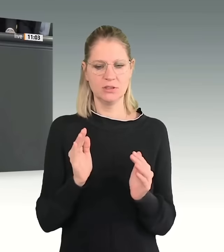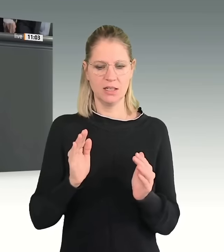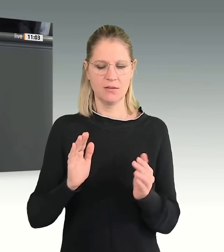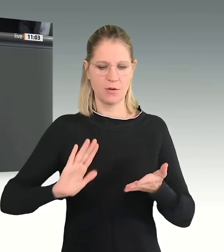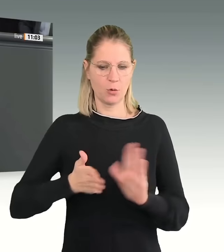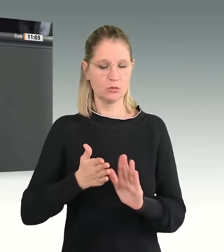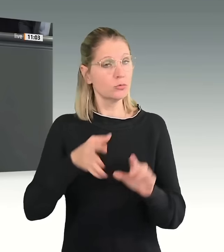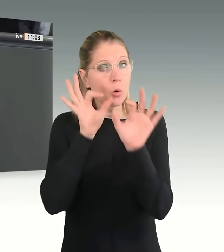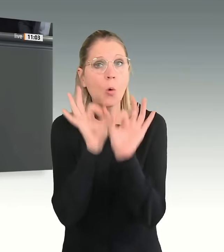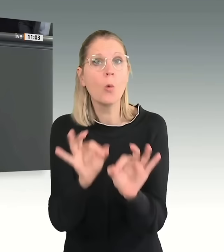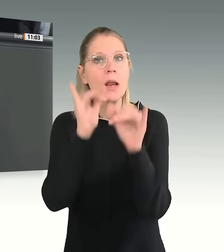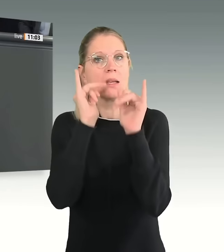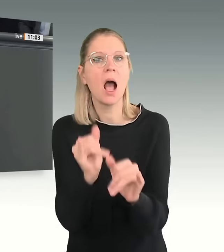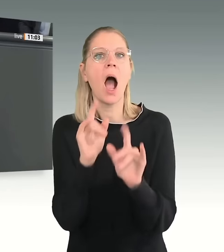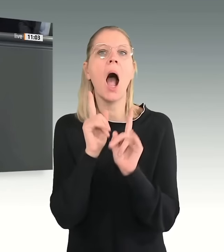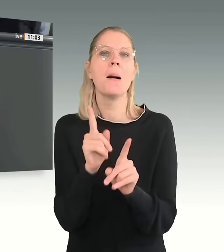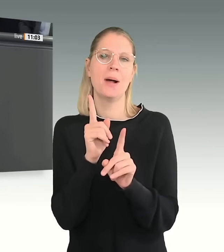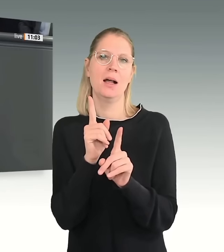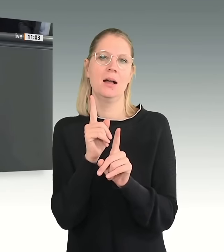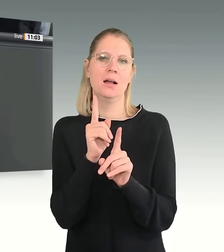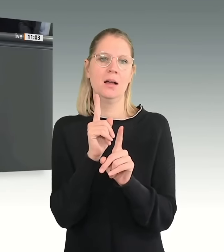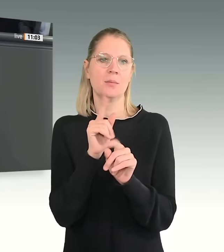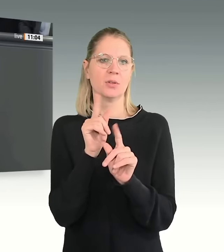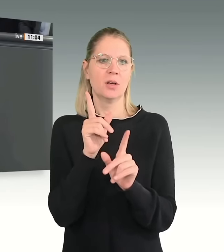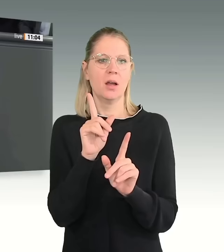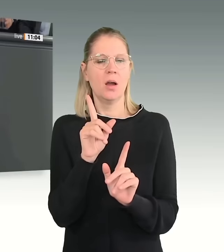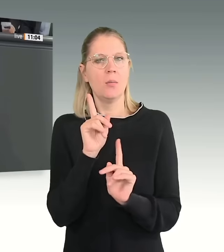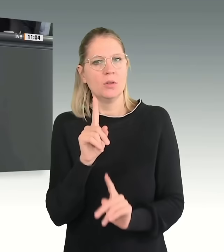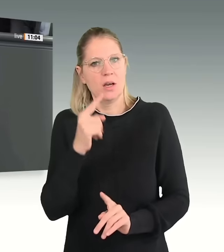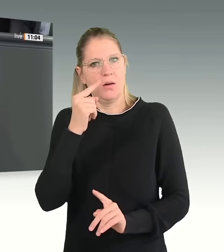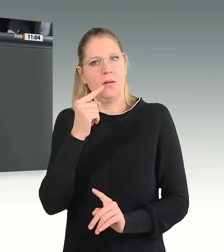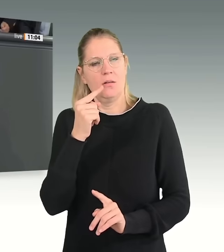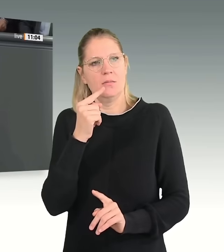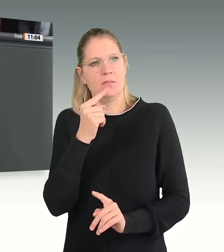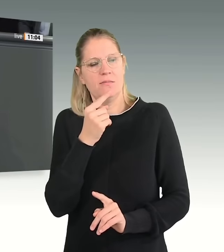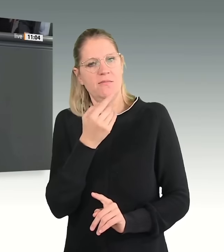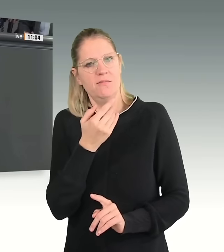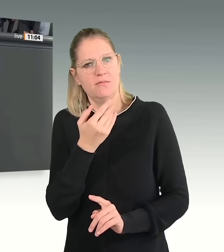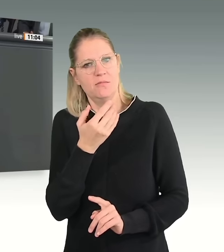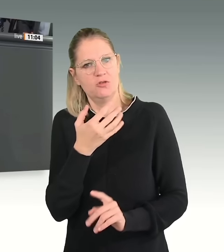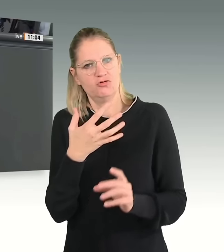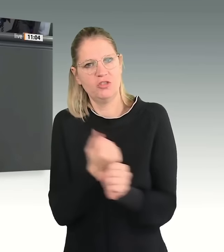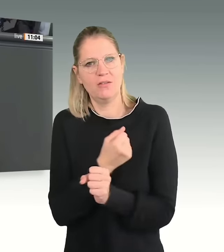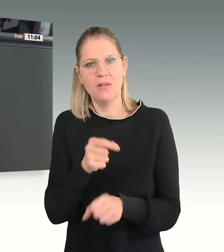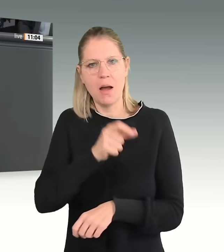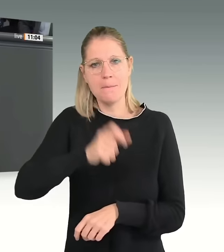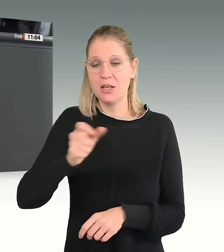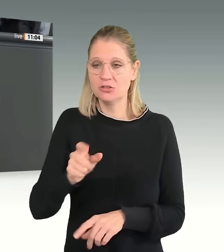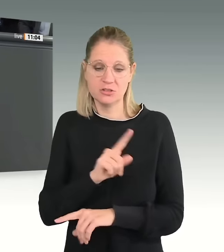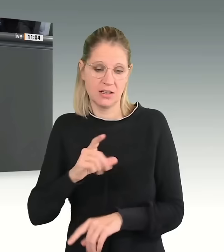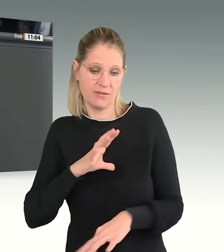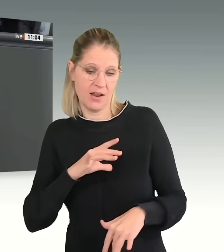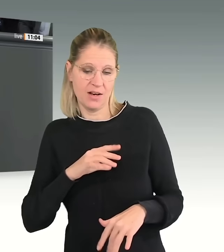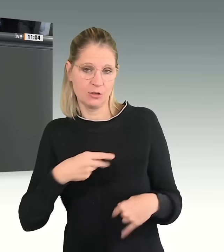Aber das setzt natürlich auch voraus, dass man willens und auch fähig ist, diese Menschen, wenn sie nicht freiwillig gehen, auch wieder auszuschaffen.